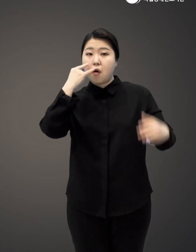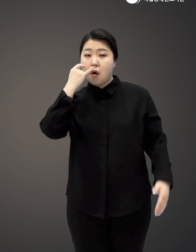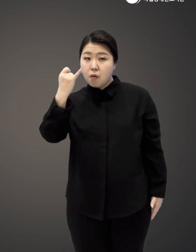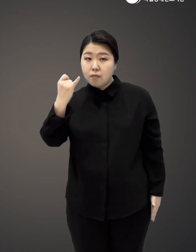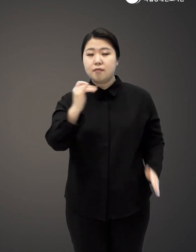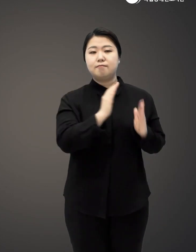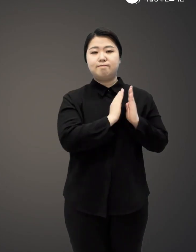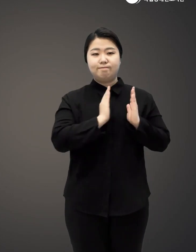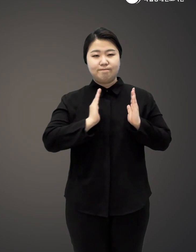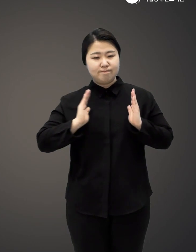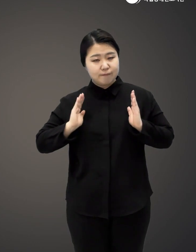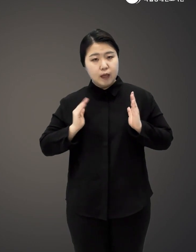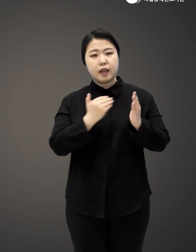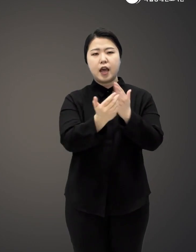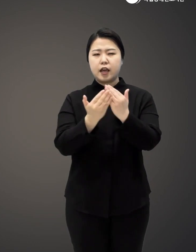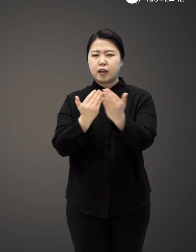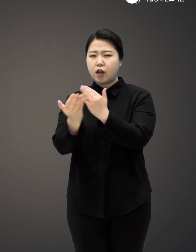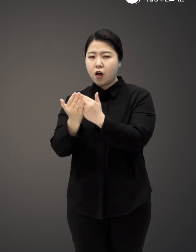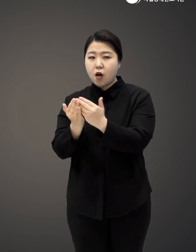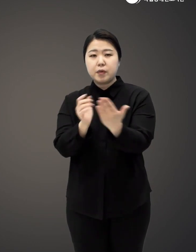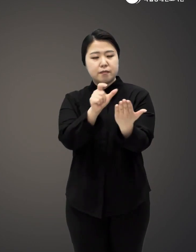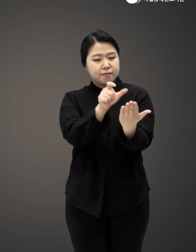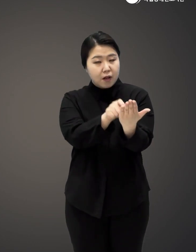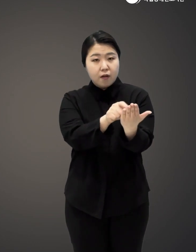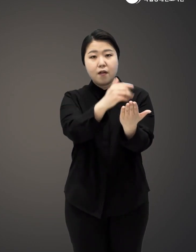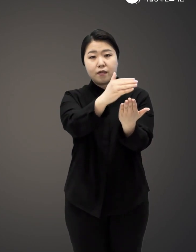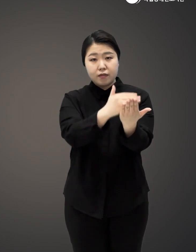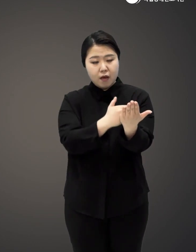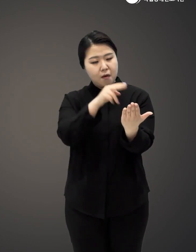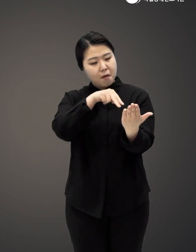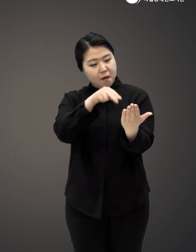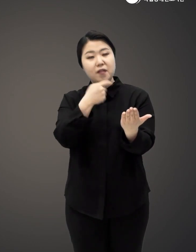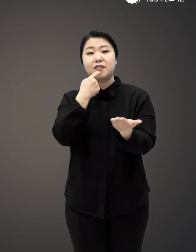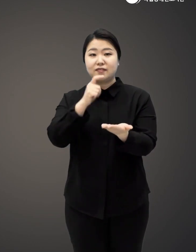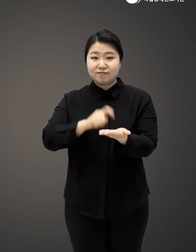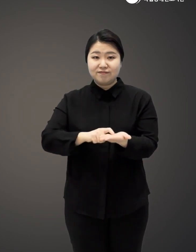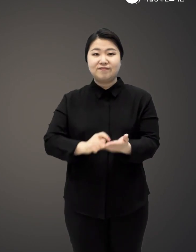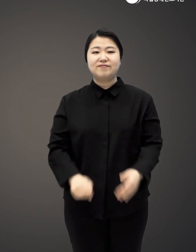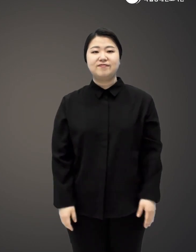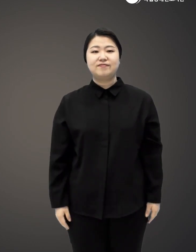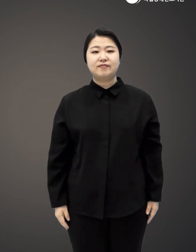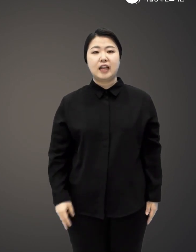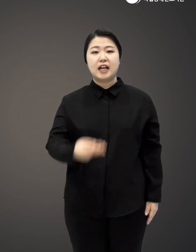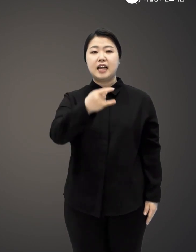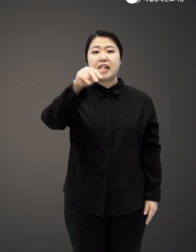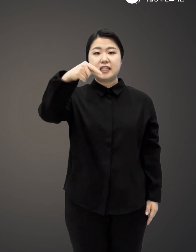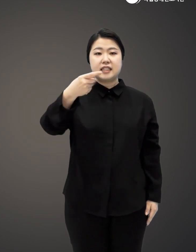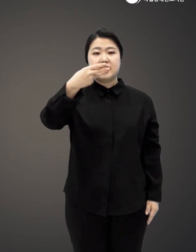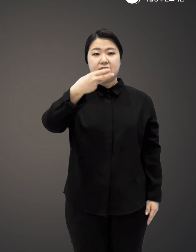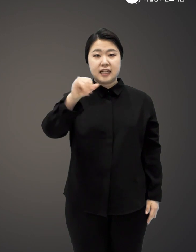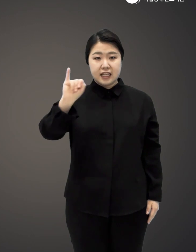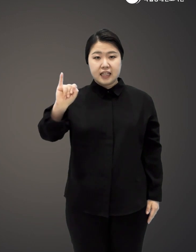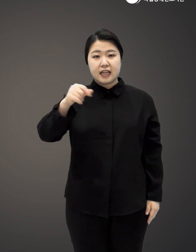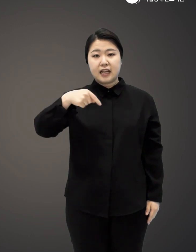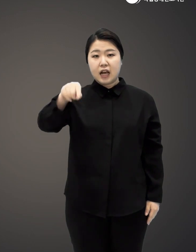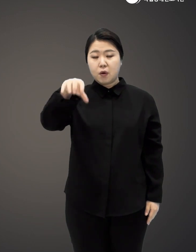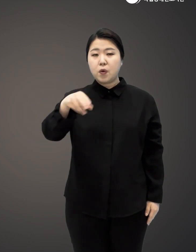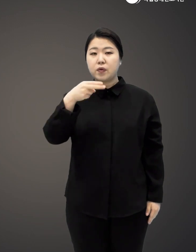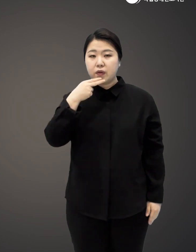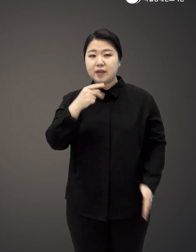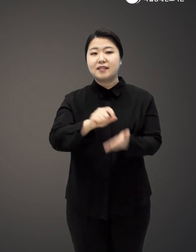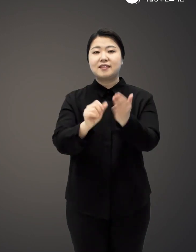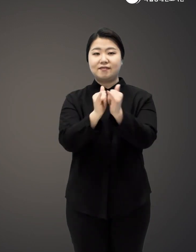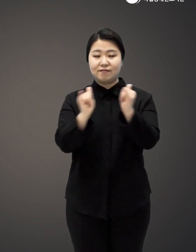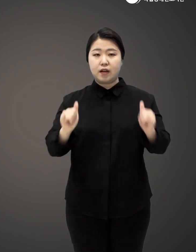어른으로서, 엄마로서 직접 겪은 경험이 적절히 섞인 덕에 가독성 또한 높다 레즐리로 갈 데가 없다 의저자